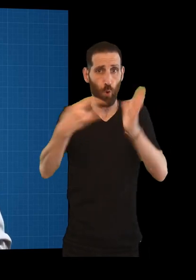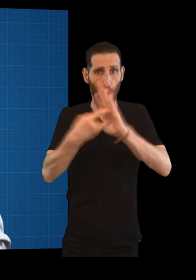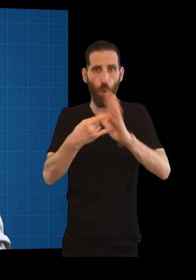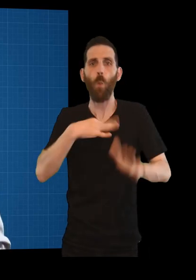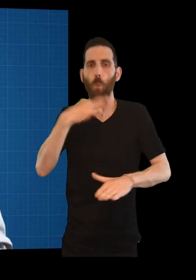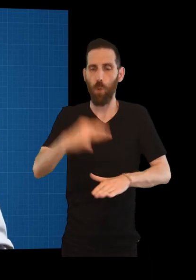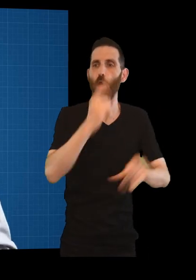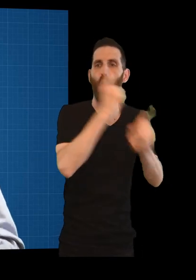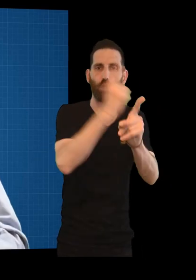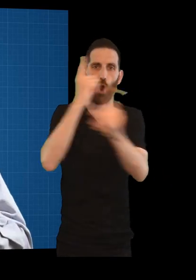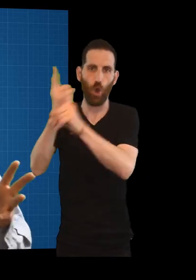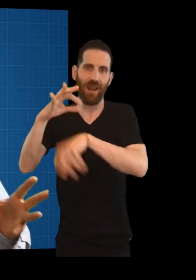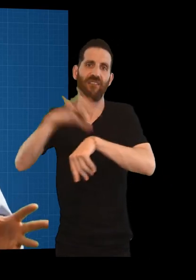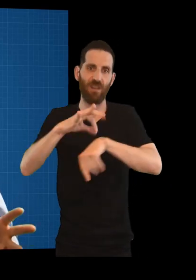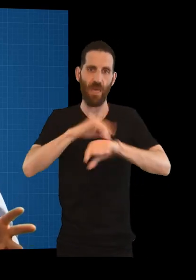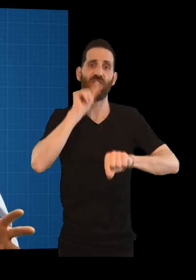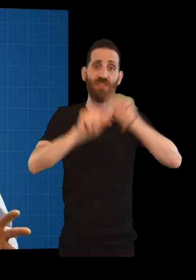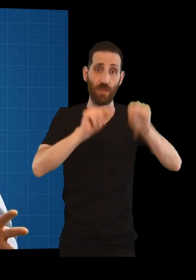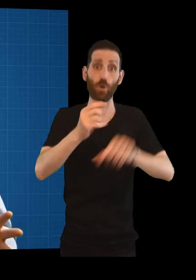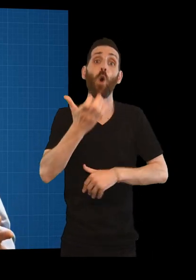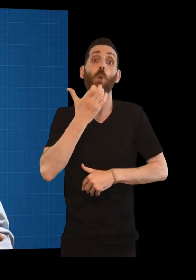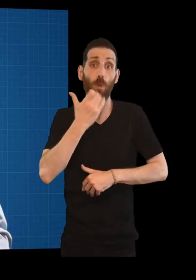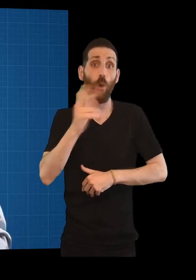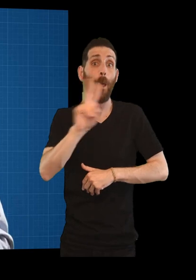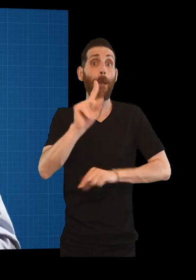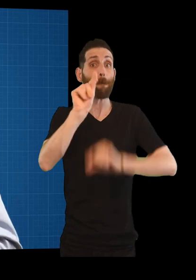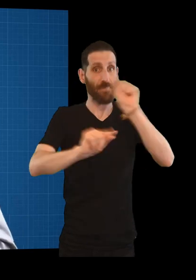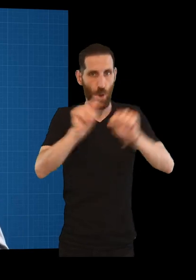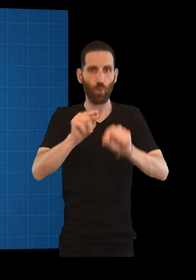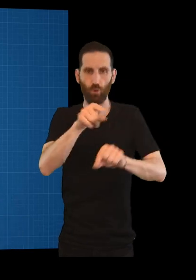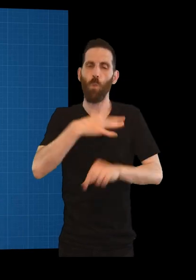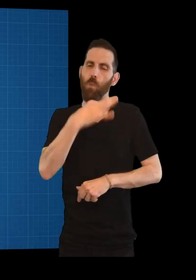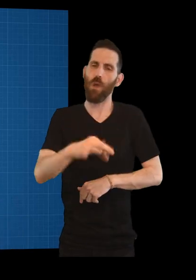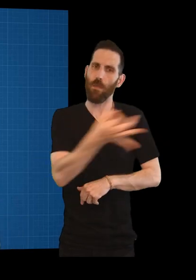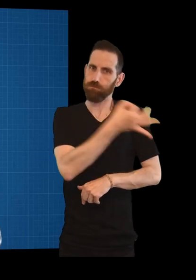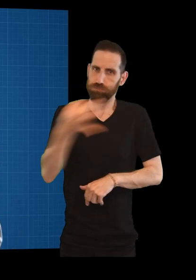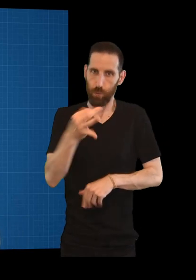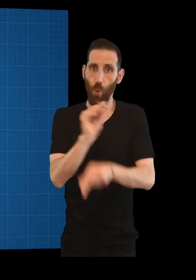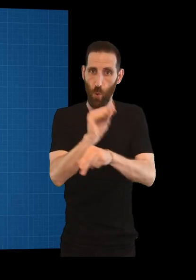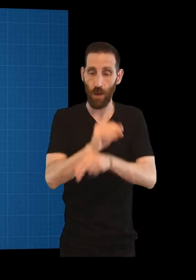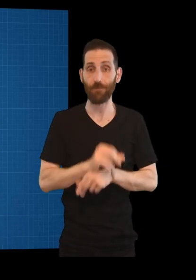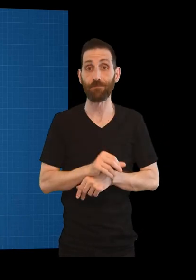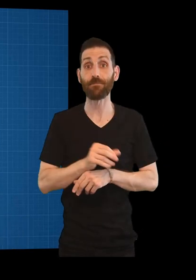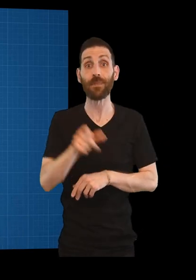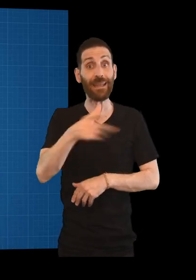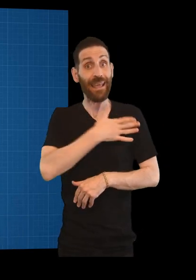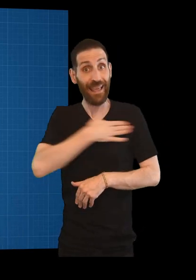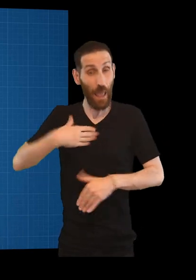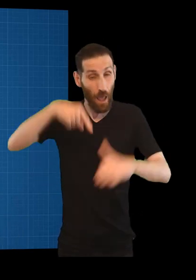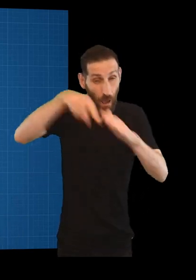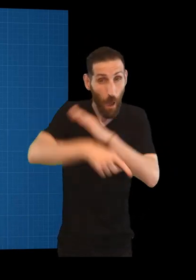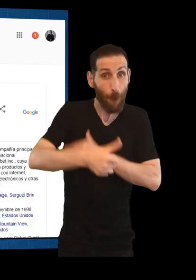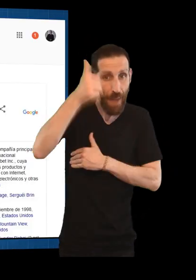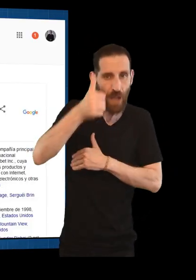eficaz contra as enfermidades contagiosas como son os virus. Se queredes máis información,